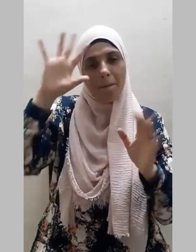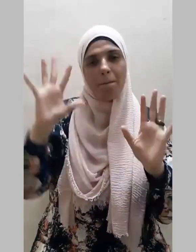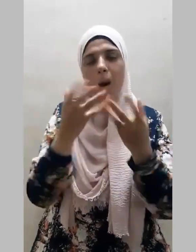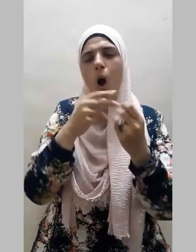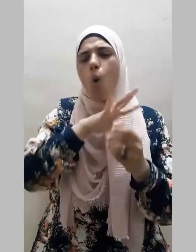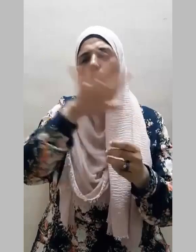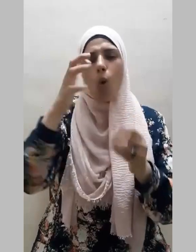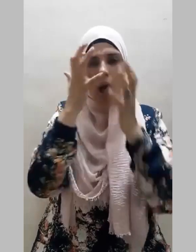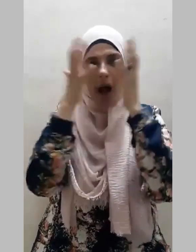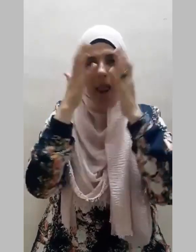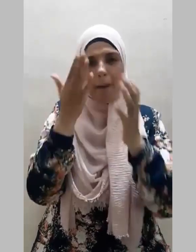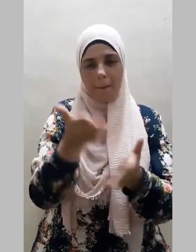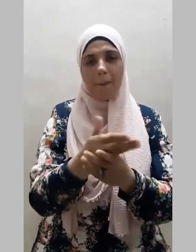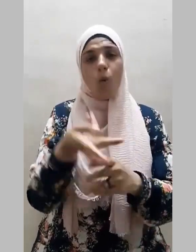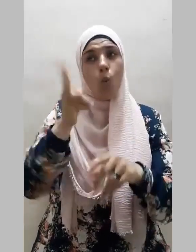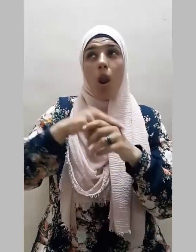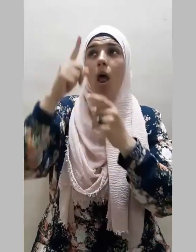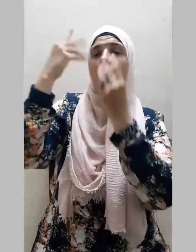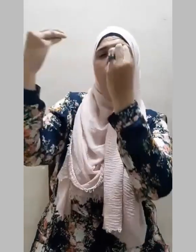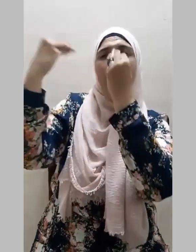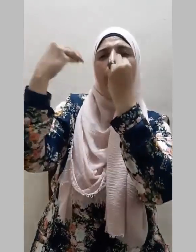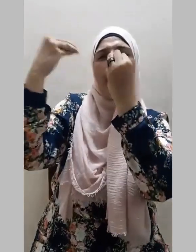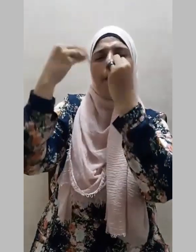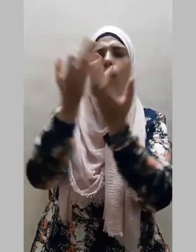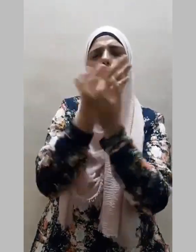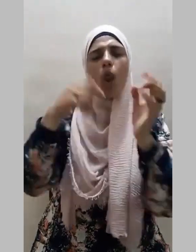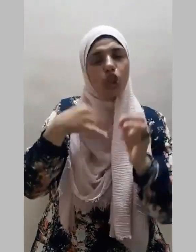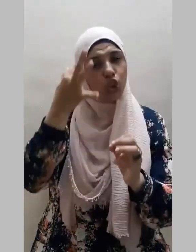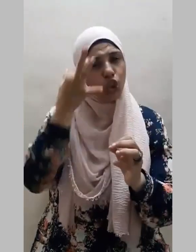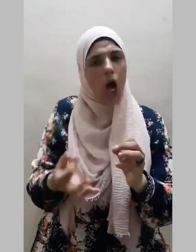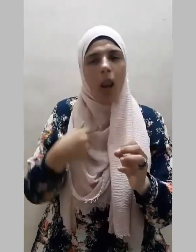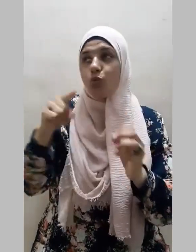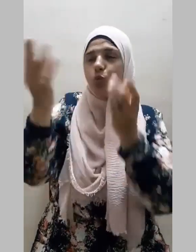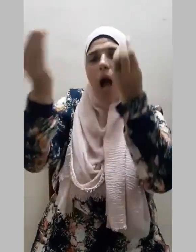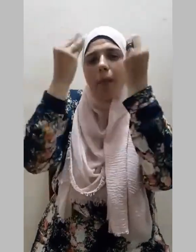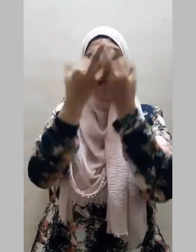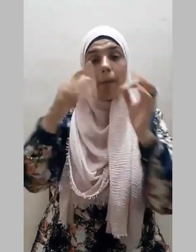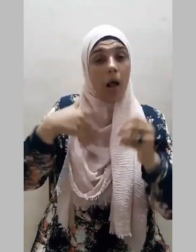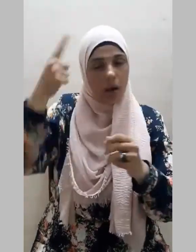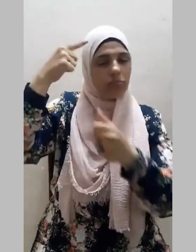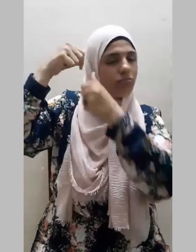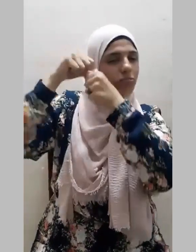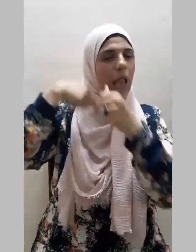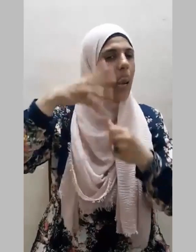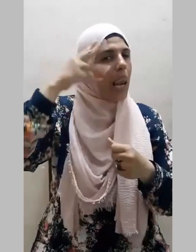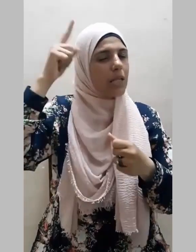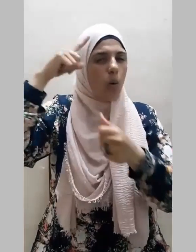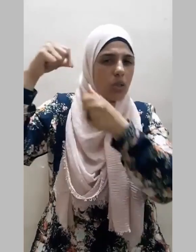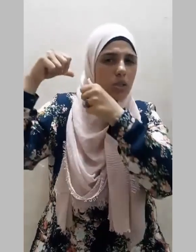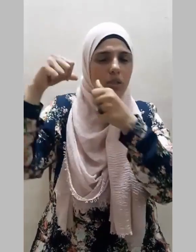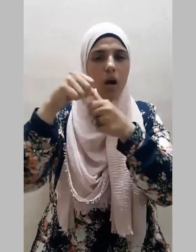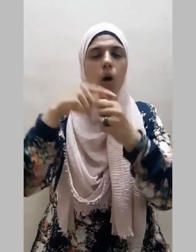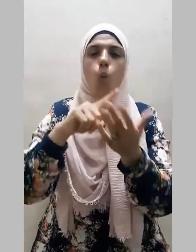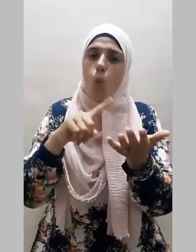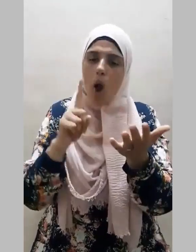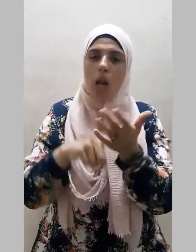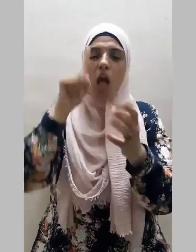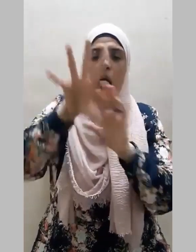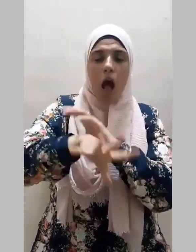وأن يعلمنا ما جهزنا وأن يذكرنا ما نسينا وأن يجعل لنا من